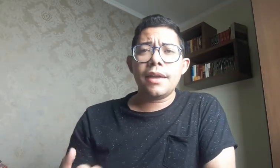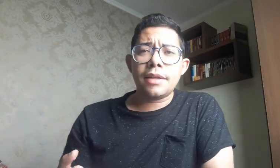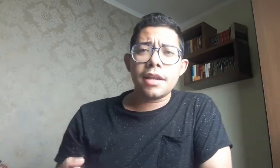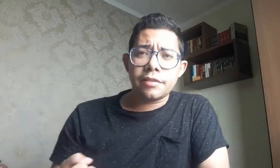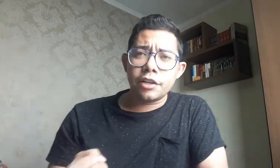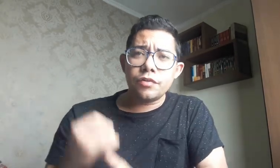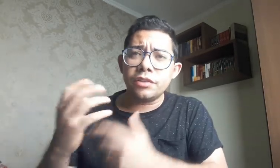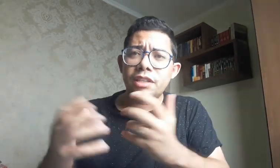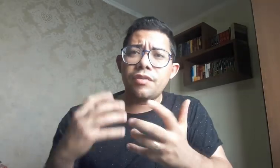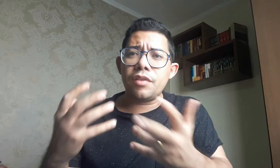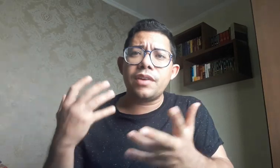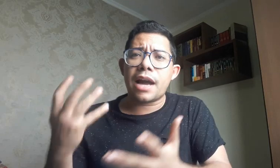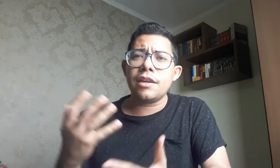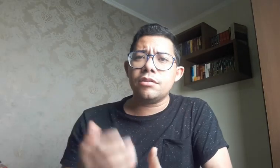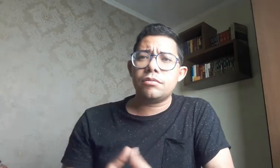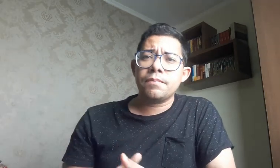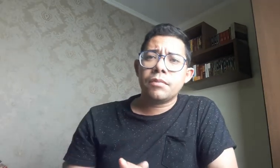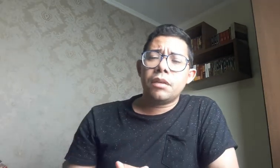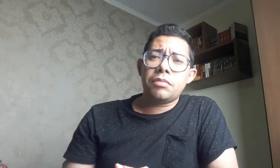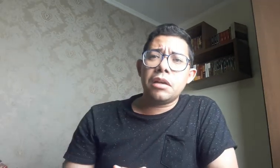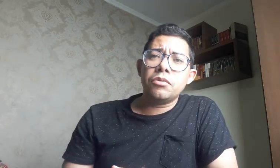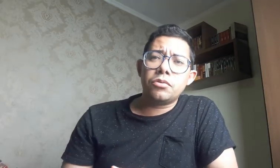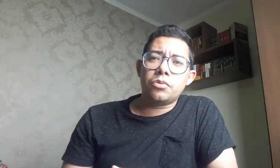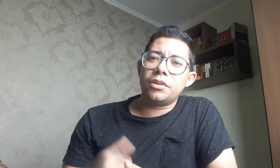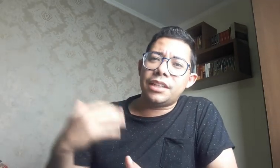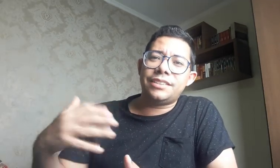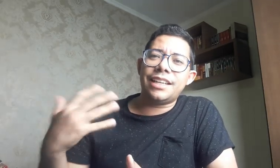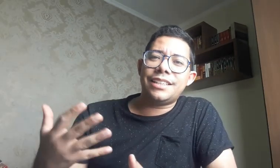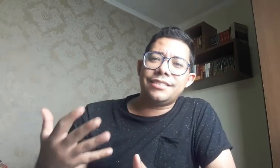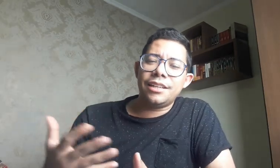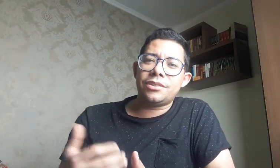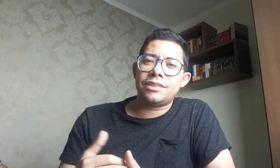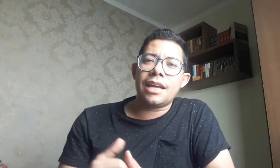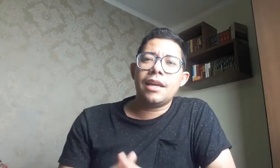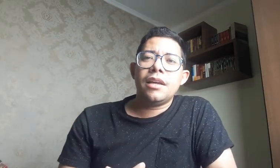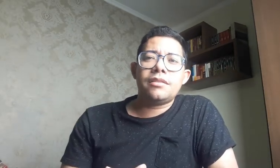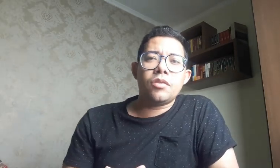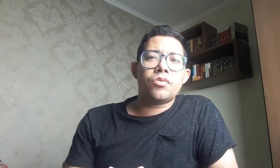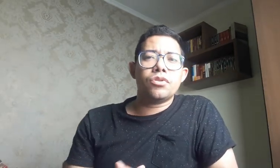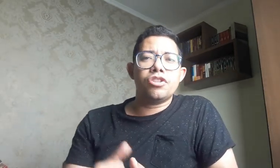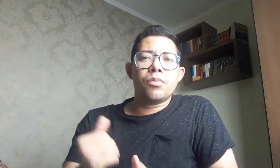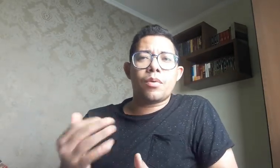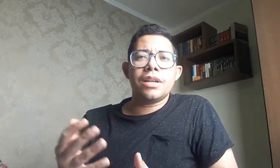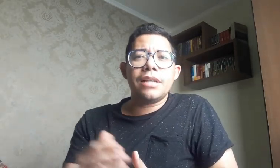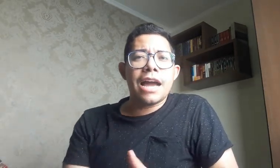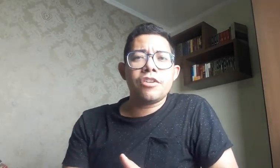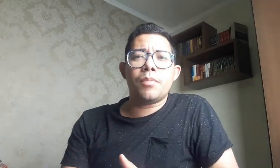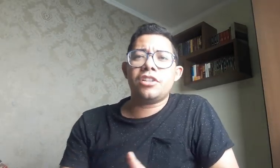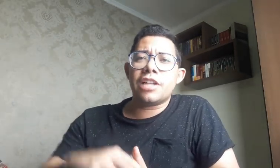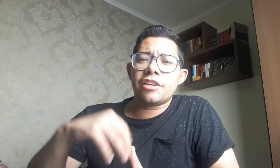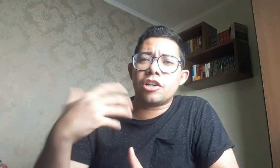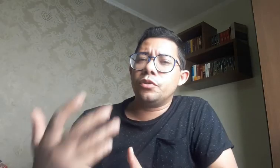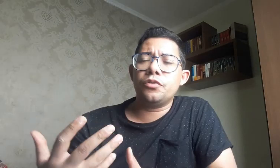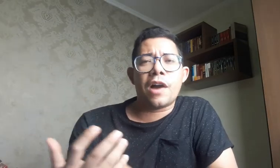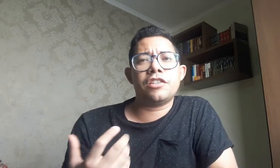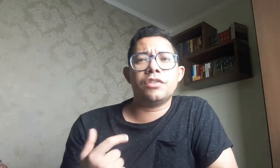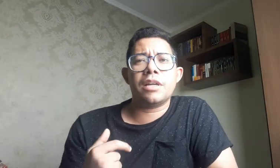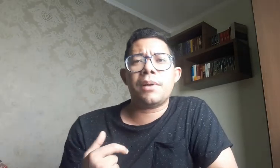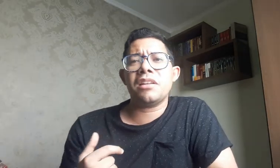interessante você verificar isso, tendo todos esses requisitos, né? E sendo um curso de boa qualidade, uma didática muito fácil de você aprender,